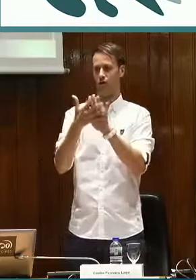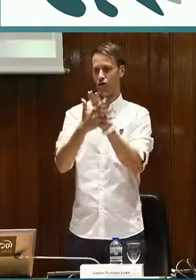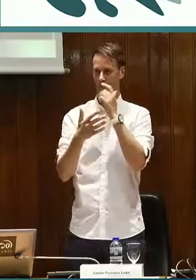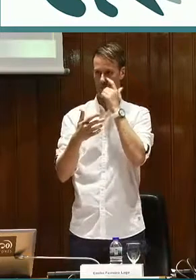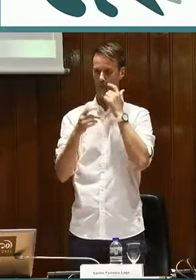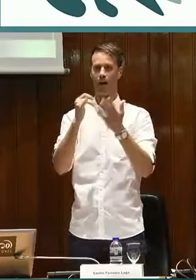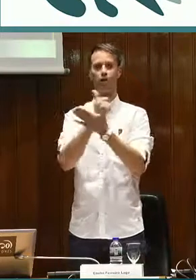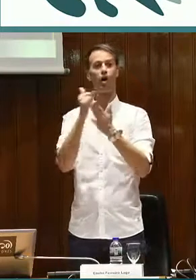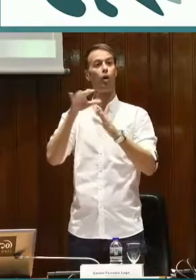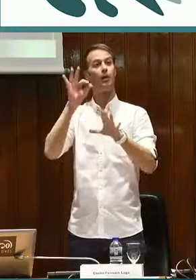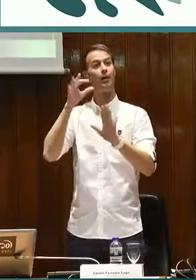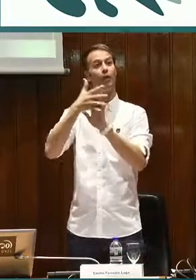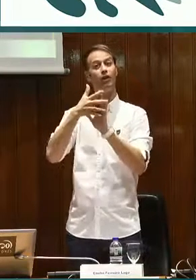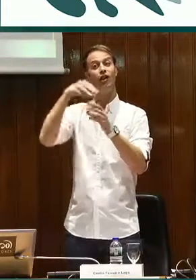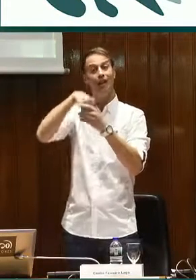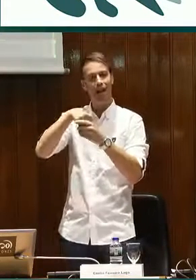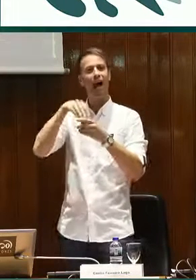de lengua de signos.